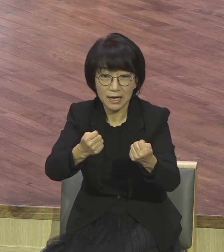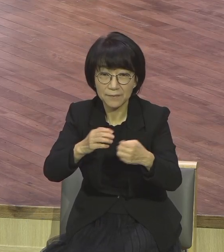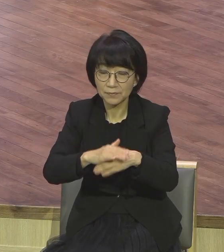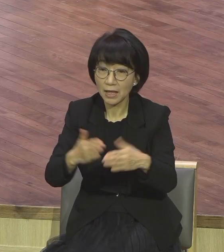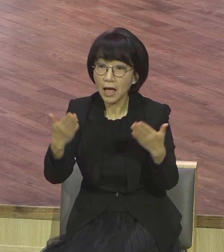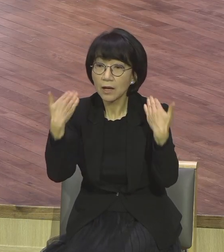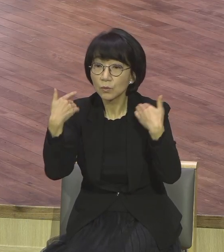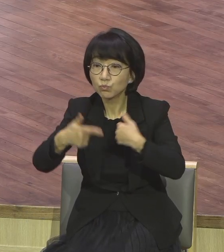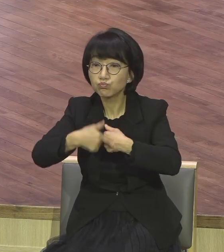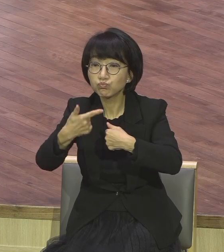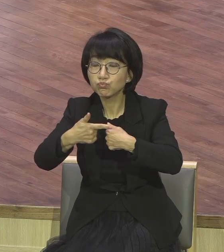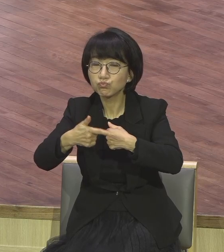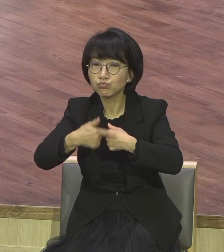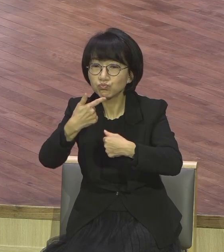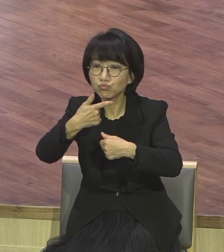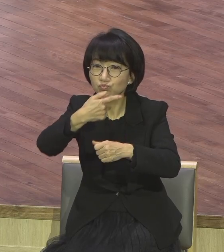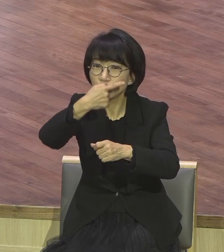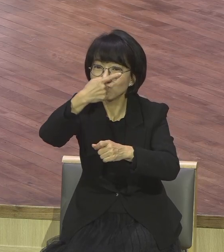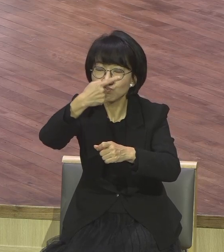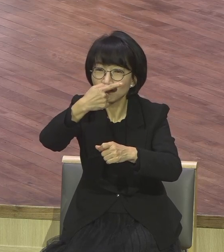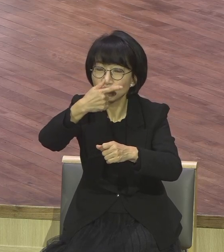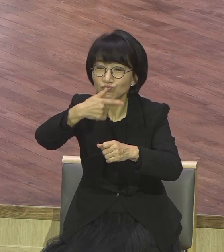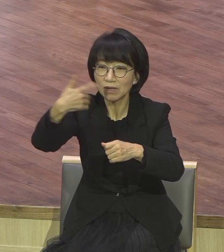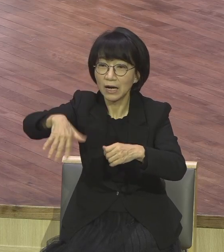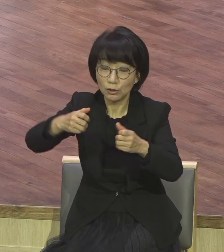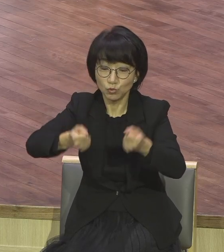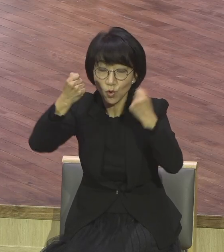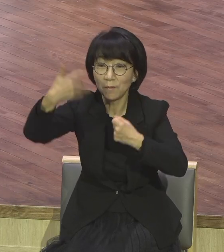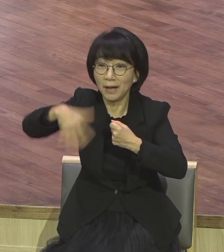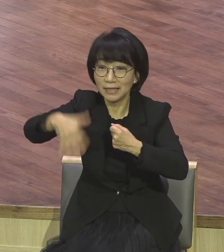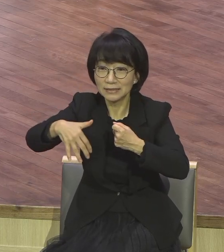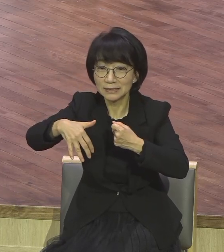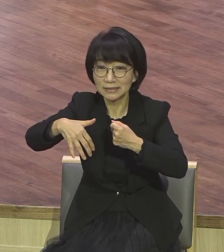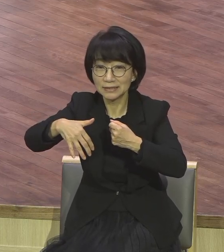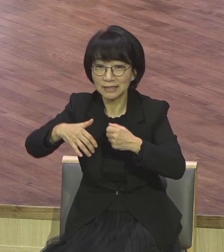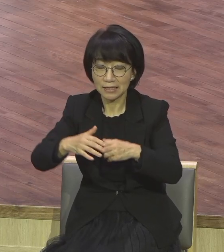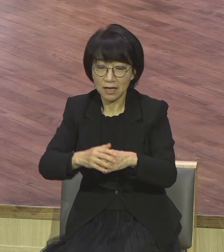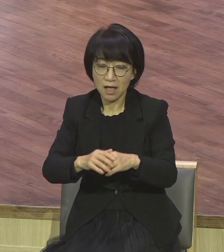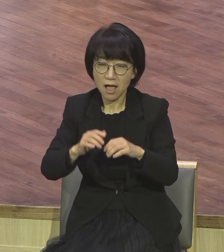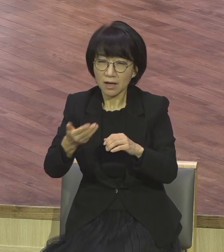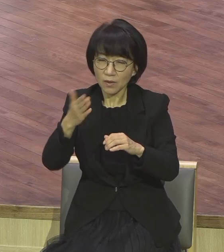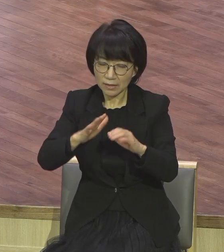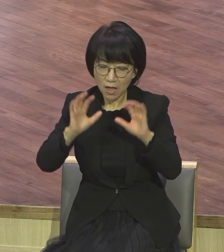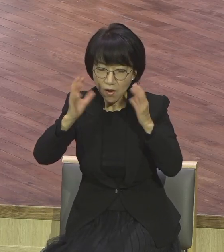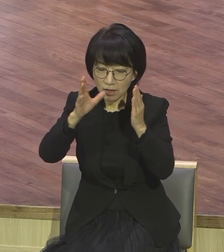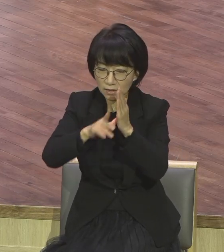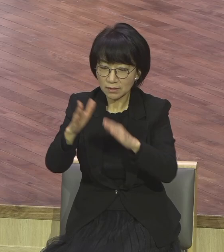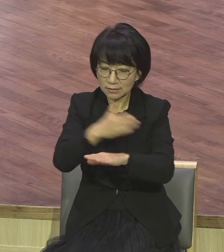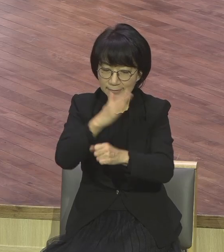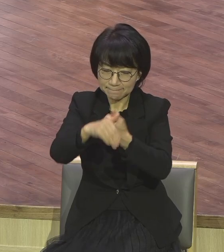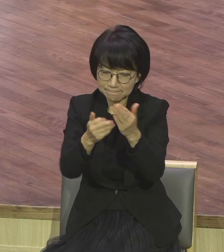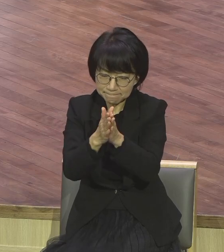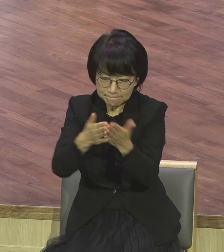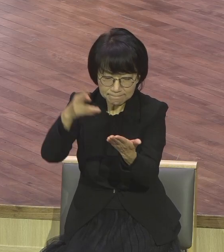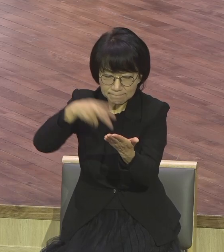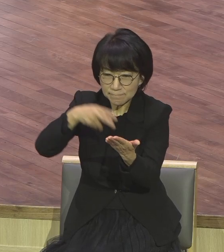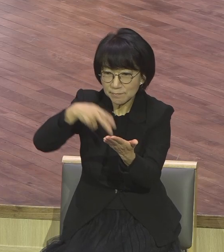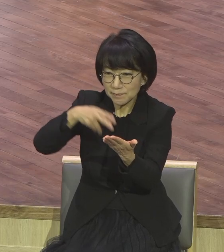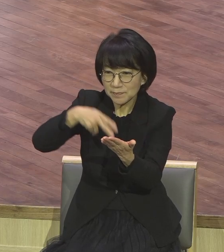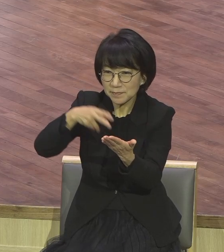중퇴한 사람이 학교 다니에도 거의 없어요. 어렸을 때부터 성경 하나 어머니 준 게 유학 유산이 뭐야